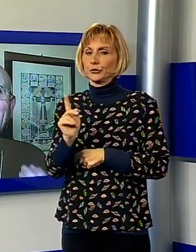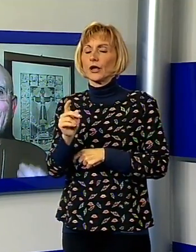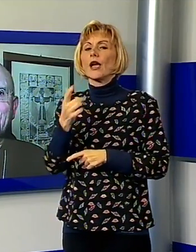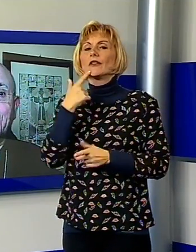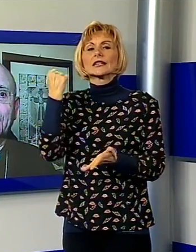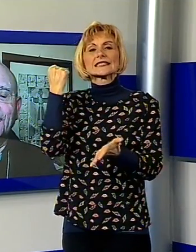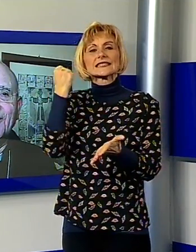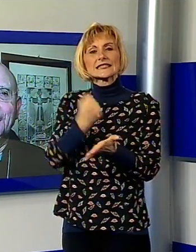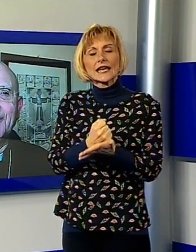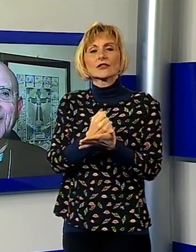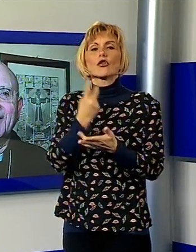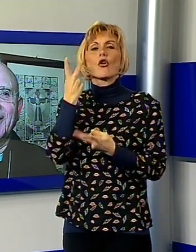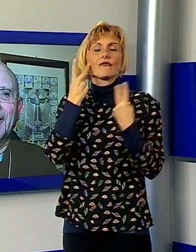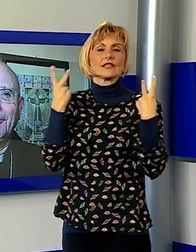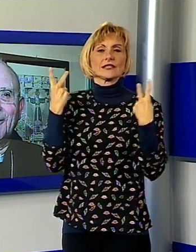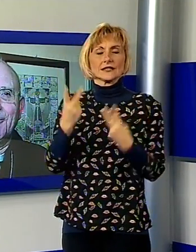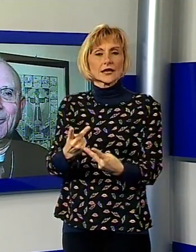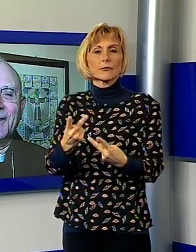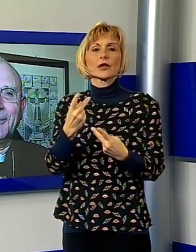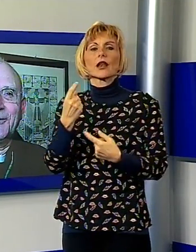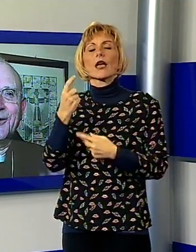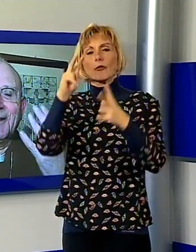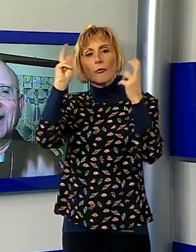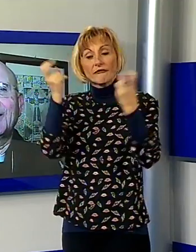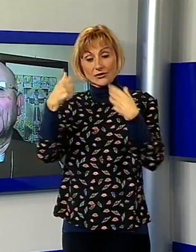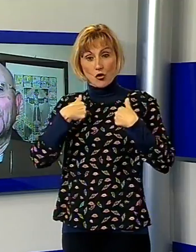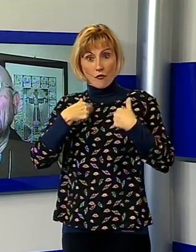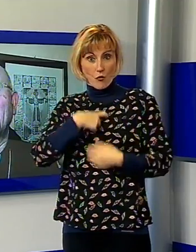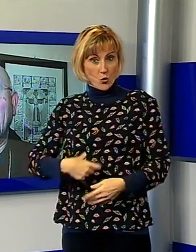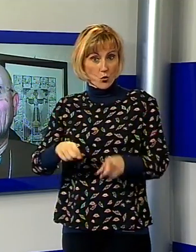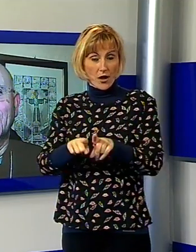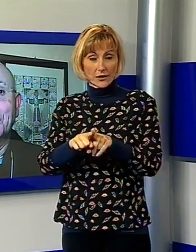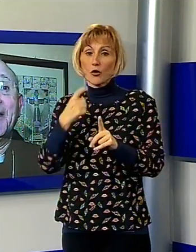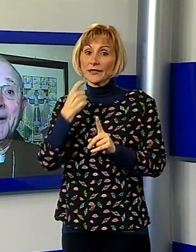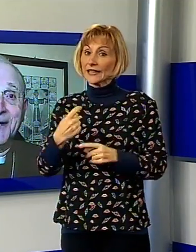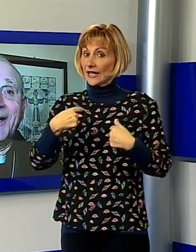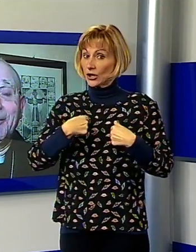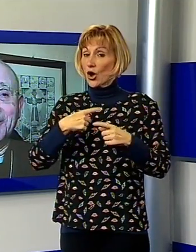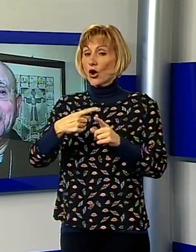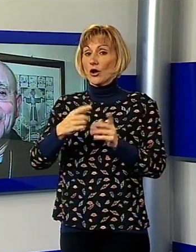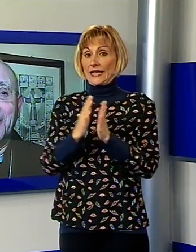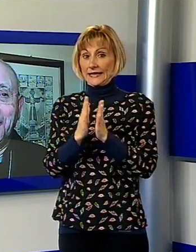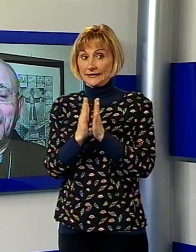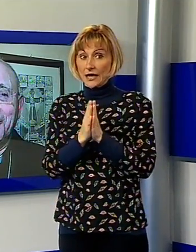segno proprio visibilmente anche il Vescovo con questa croce dice guardate io sono cristiano e mica è un impegno da poco.